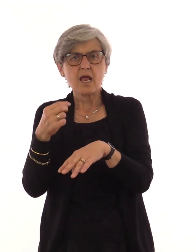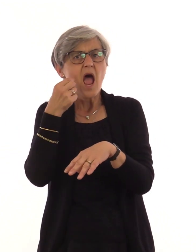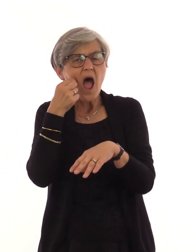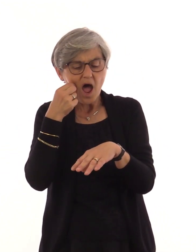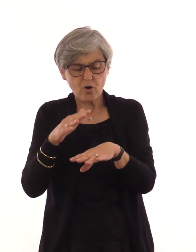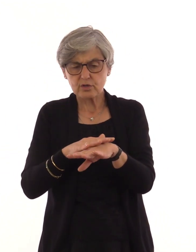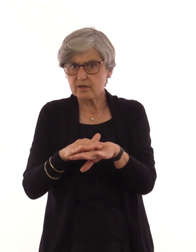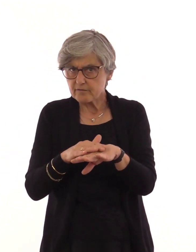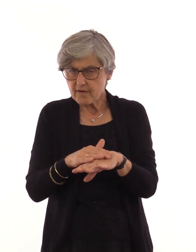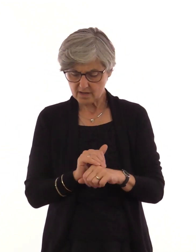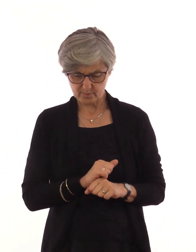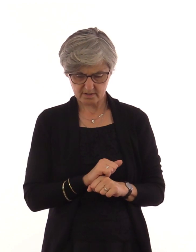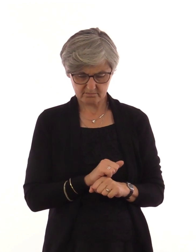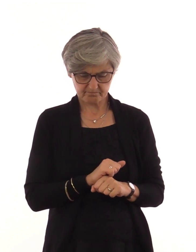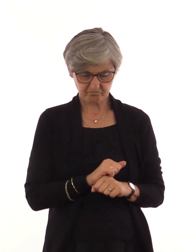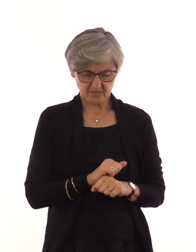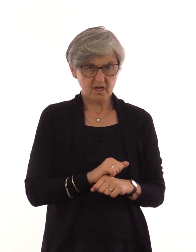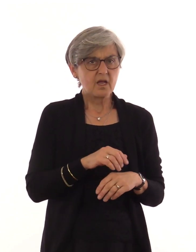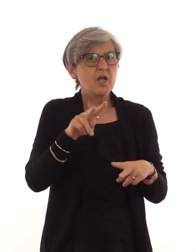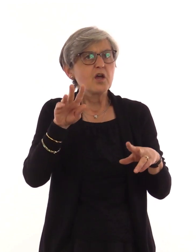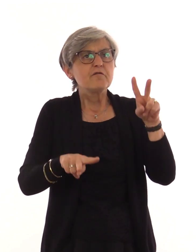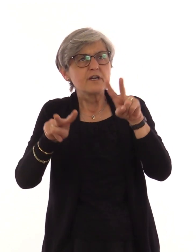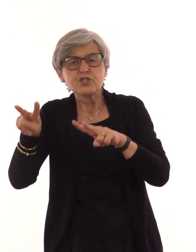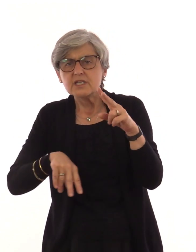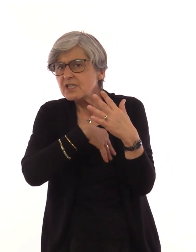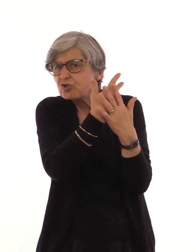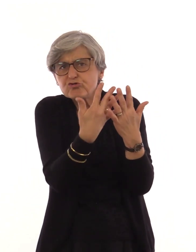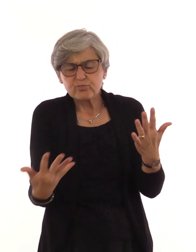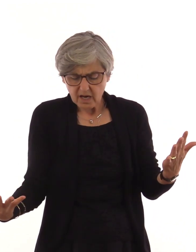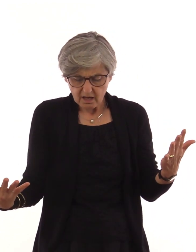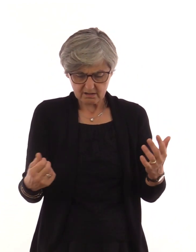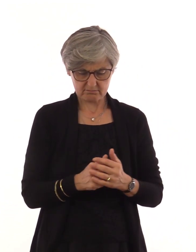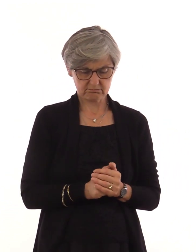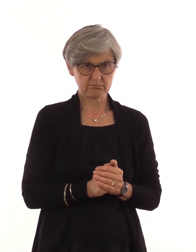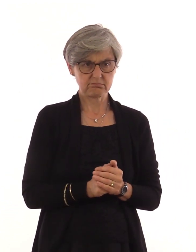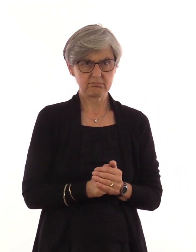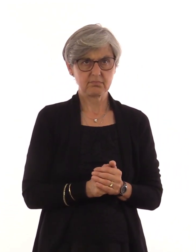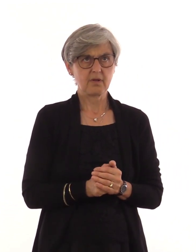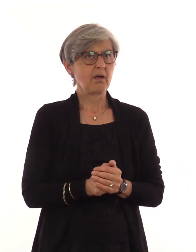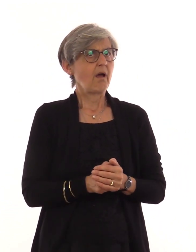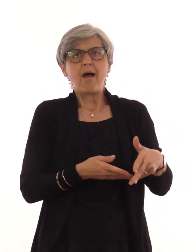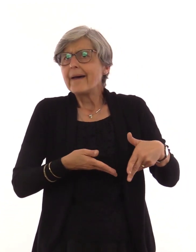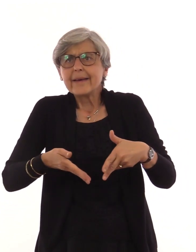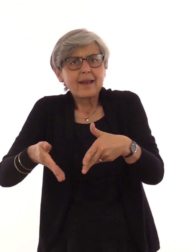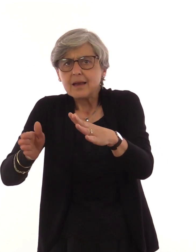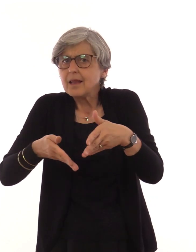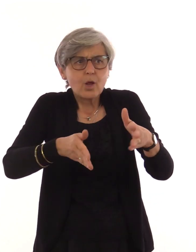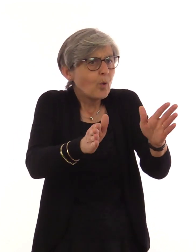oder ob die Menschen aus verschiedenen Ländern kommen, verschiedene Sprachen sprechen,